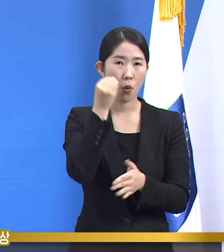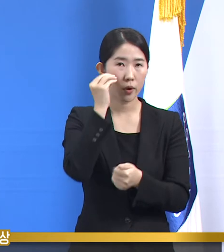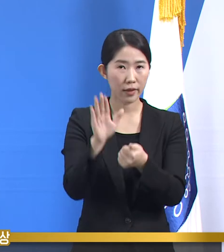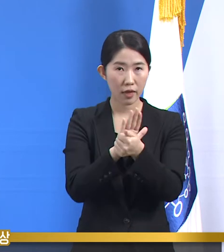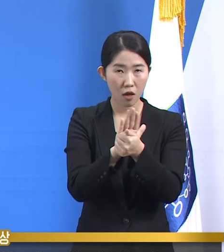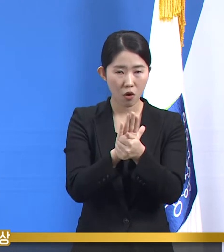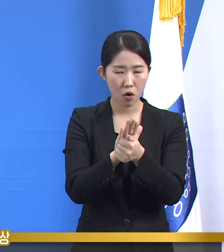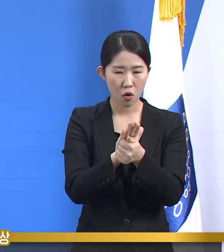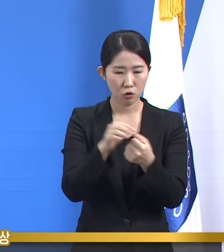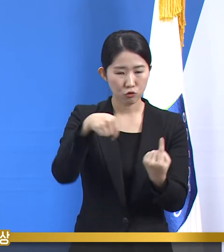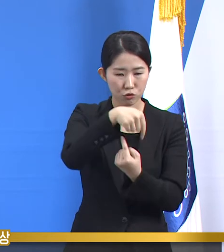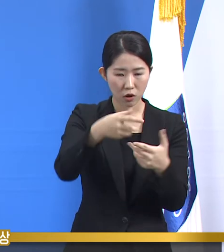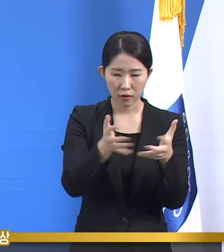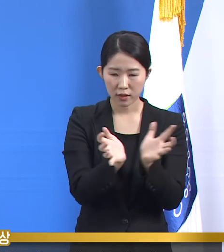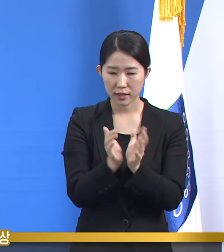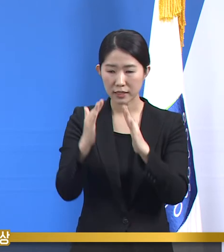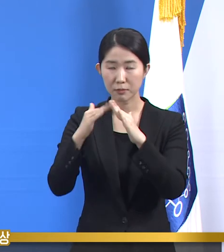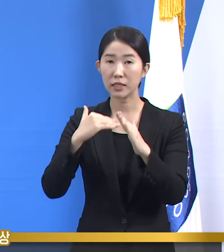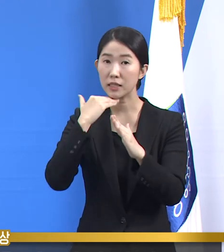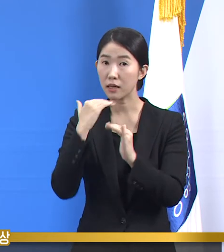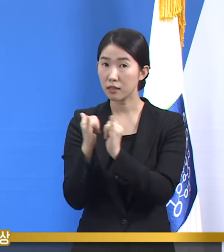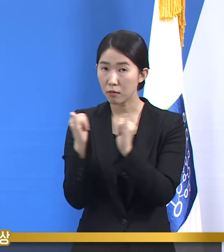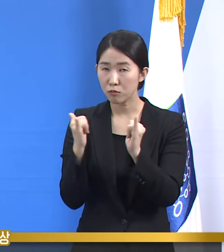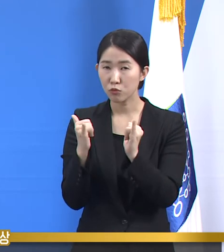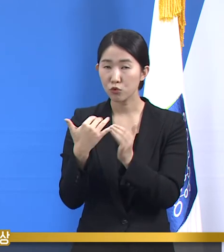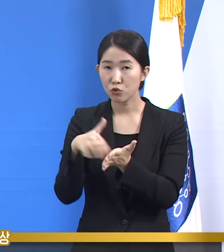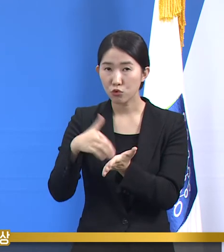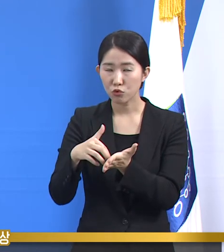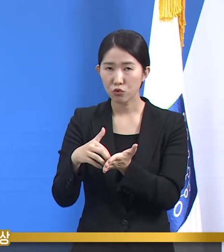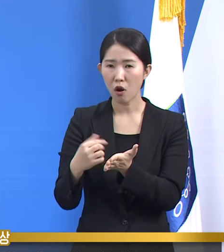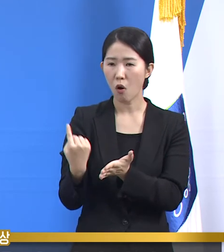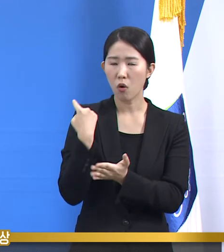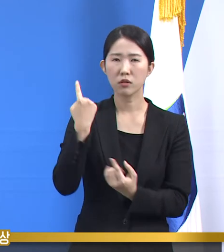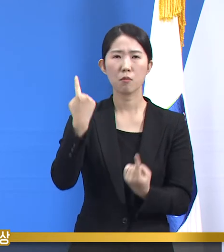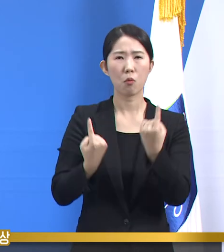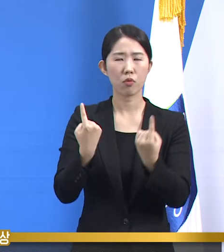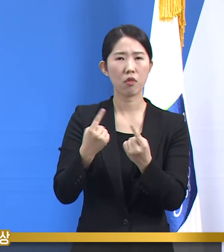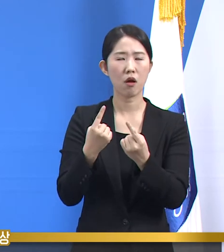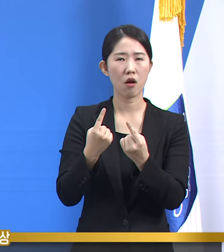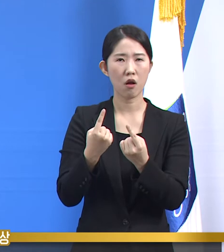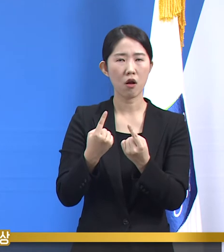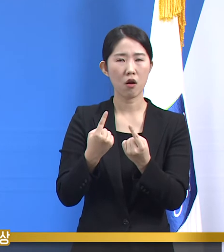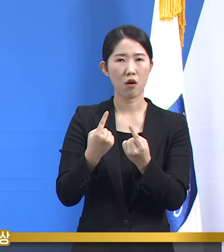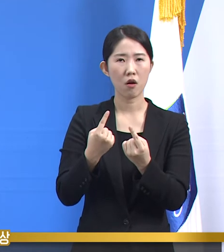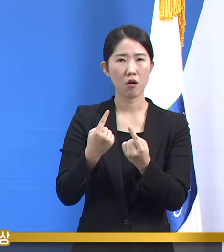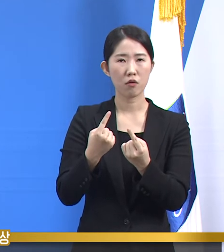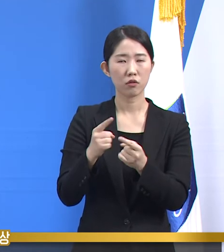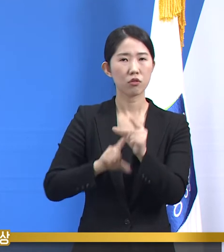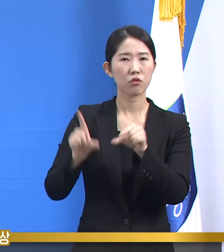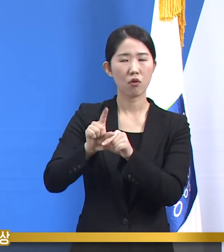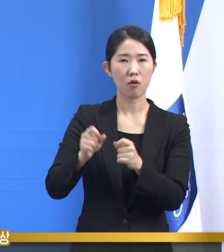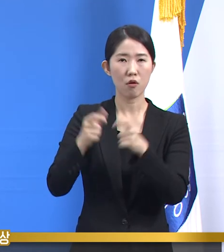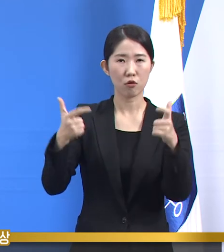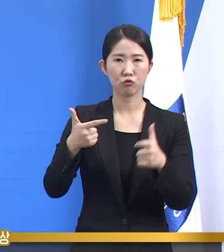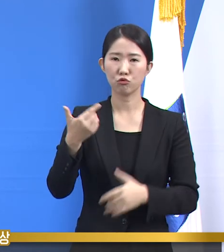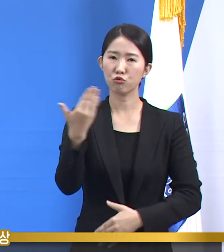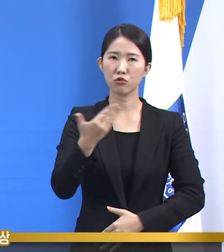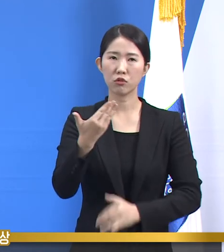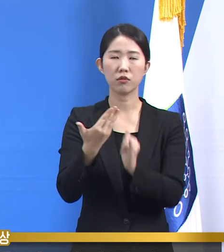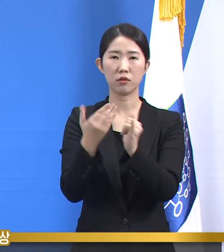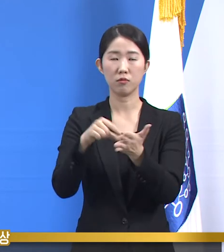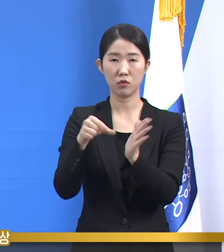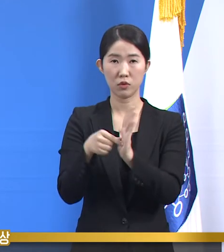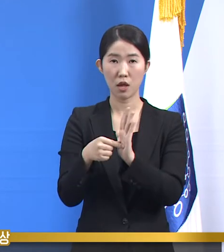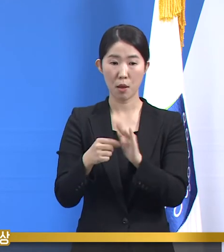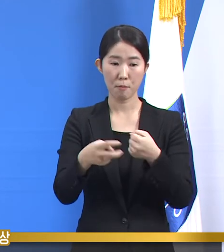전일 대비 99명 증가한 총 9,290명입니다. 지금까지 병원으로 후송 조치한 인원은 총